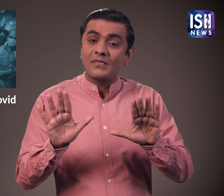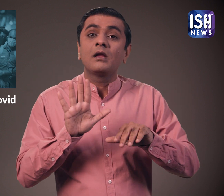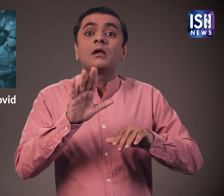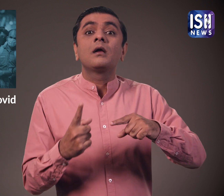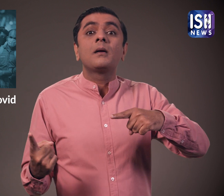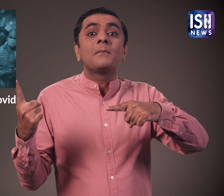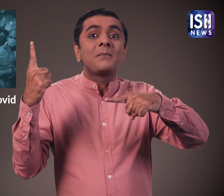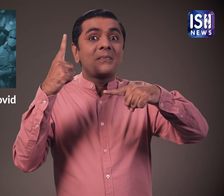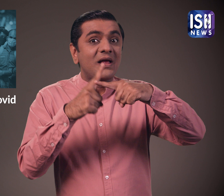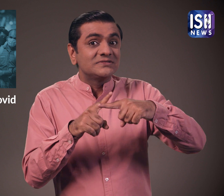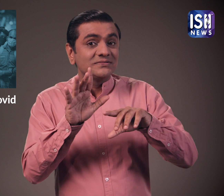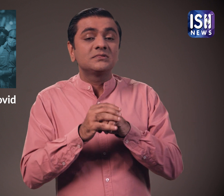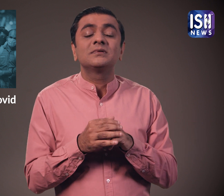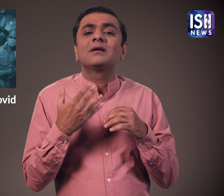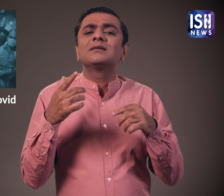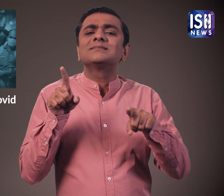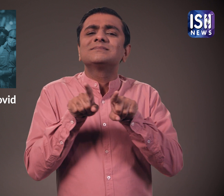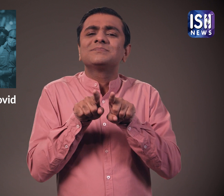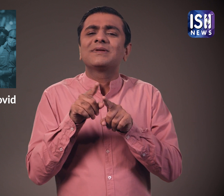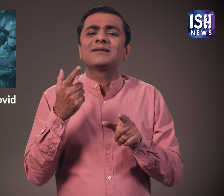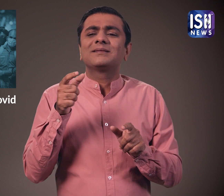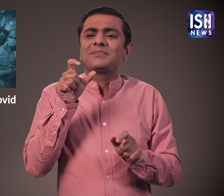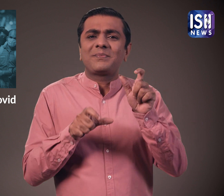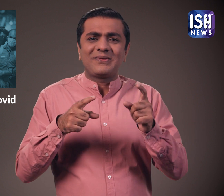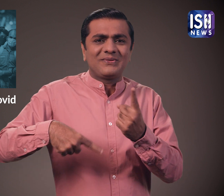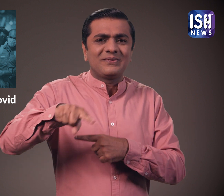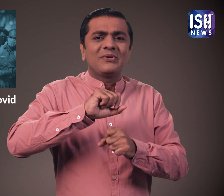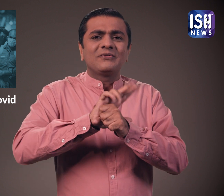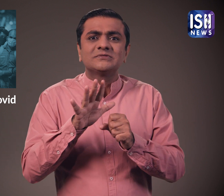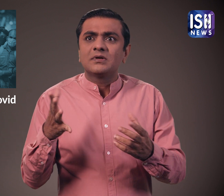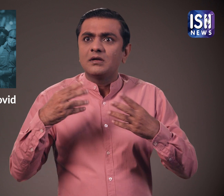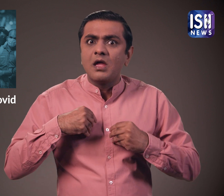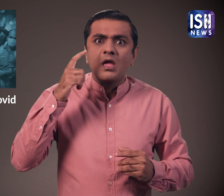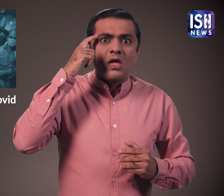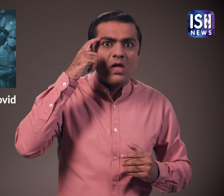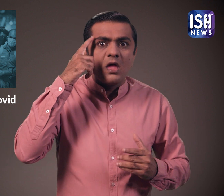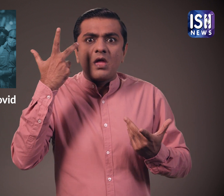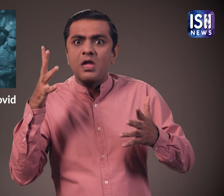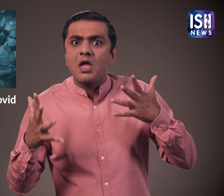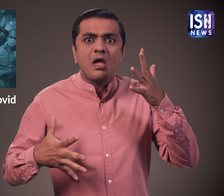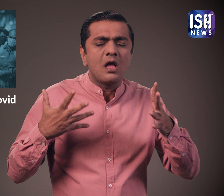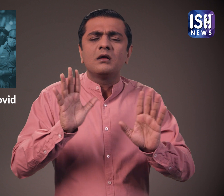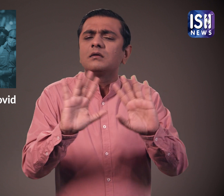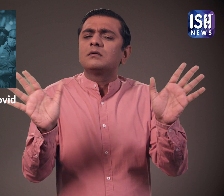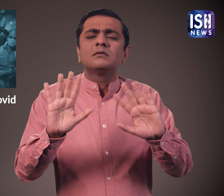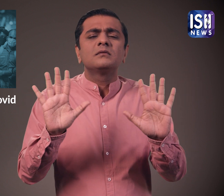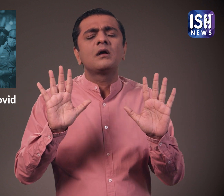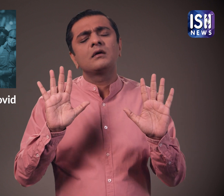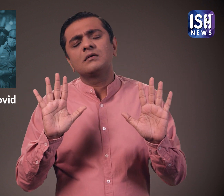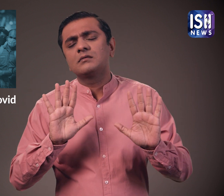साथ ही कहा जा रहा है अगर कोई कोविट लहर आती भी है तो वहर नियंत्रित करने योग्य होगी चिंदा की